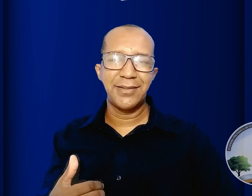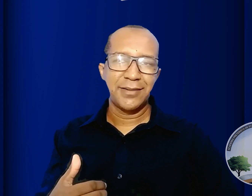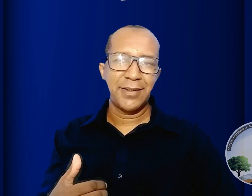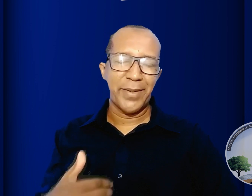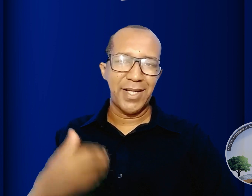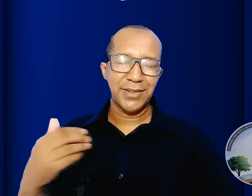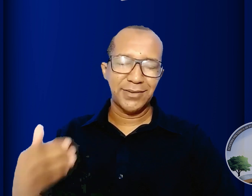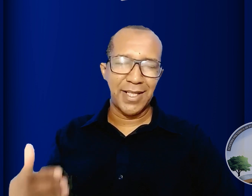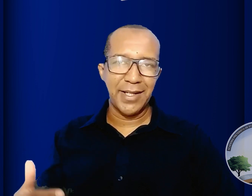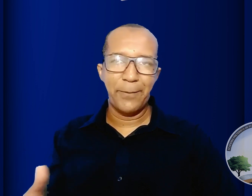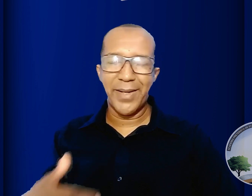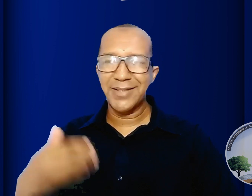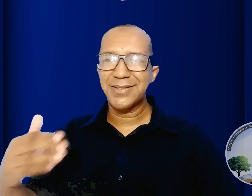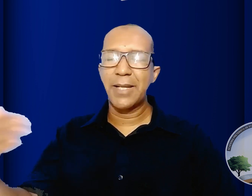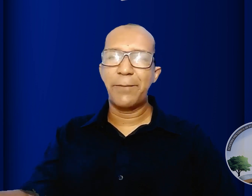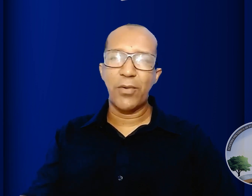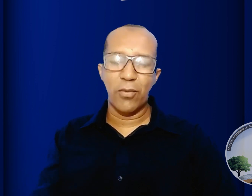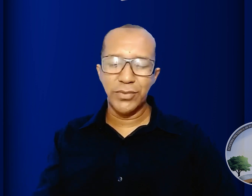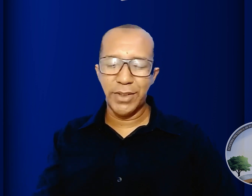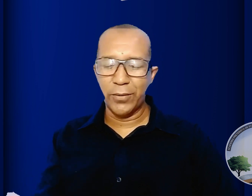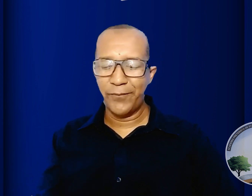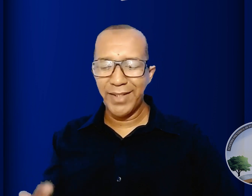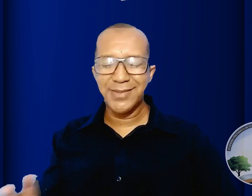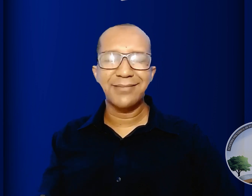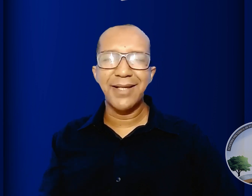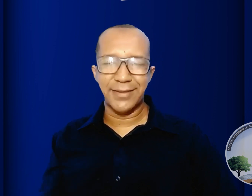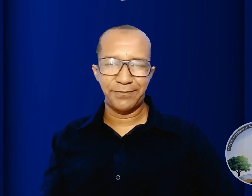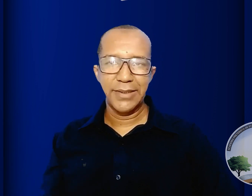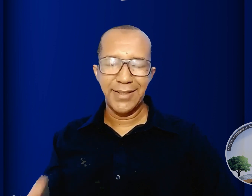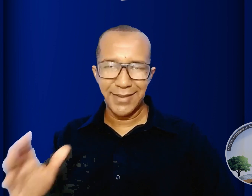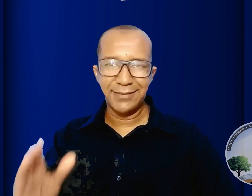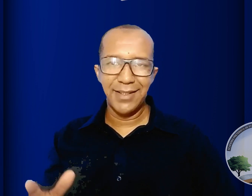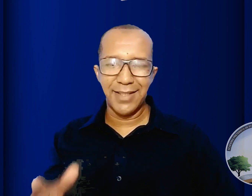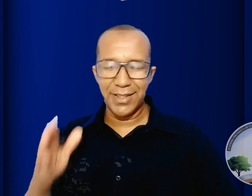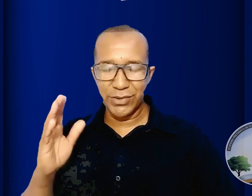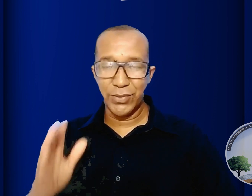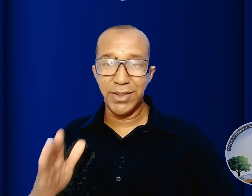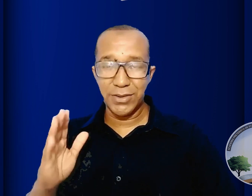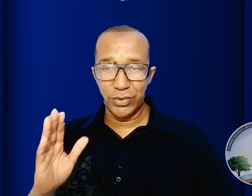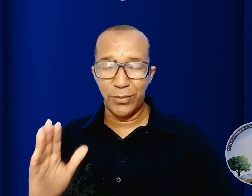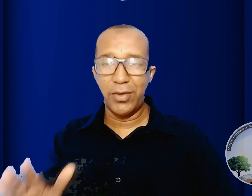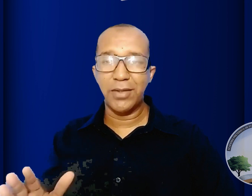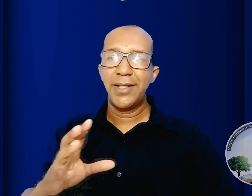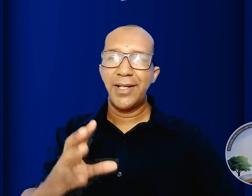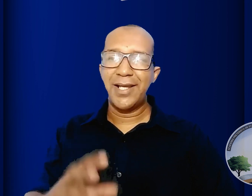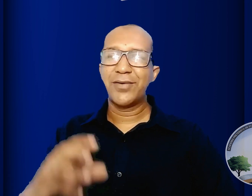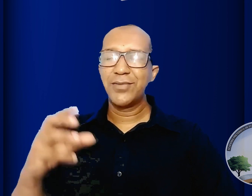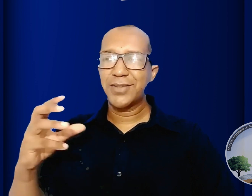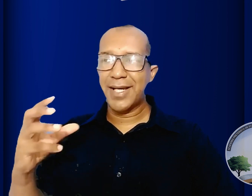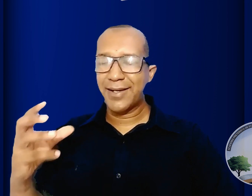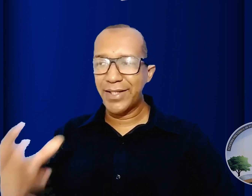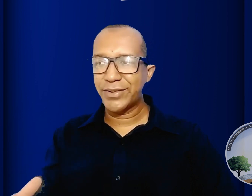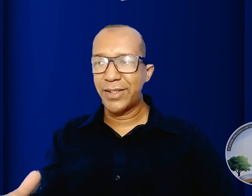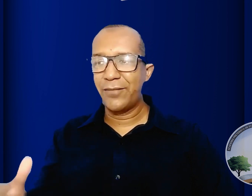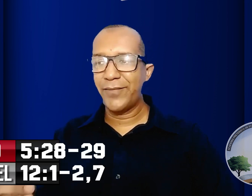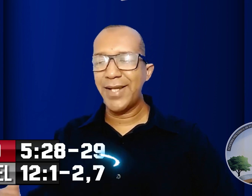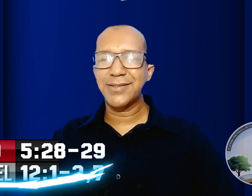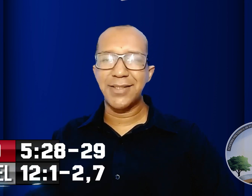para estarem para sempre com o Senhor em 70 em 70 a ressurreição dos mortos leva-nos a questão essa